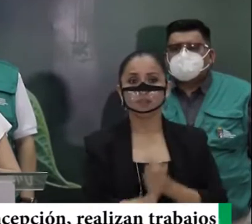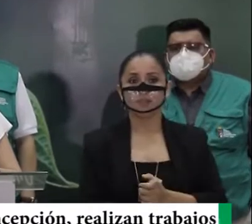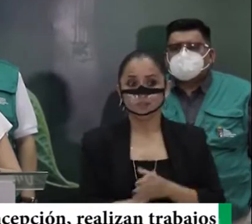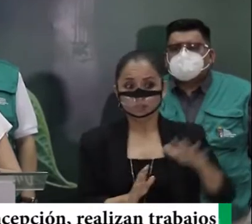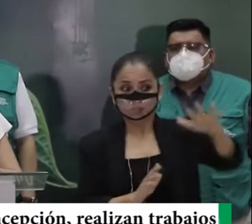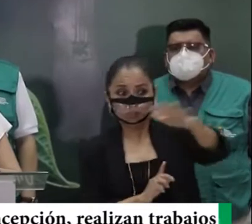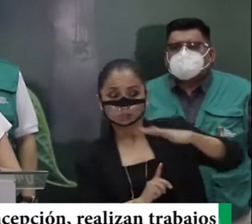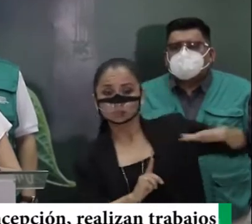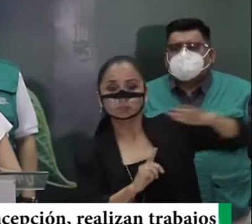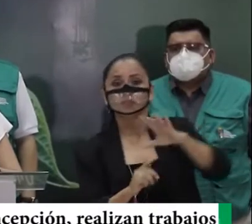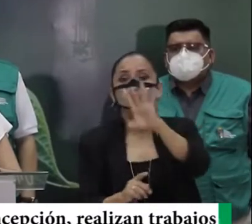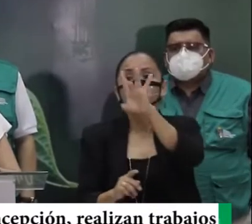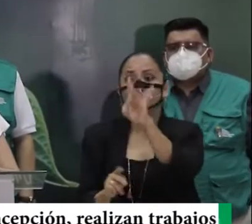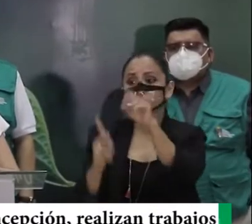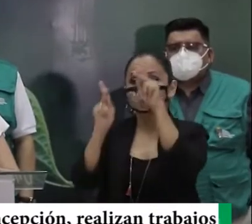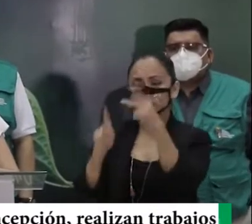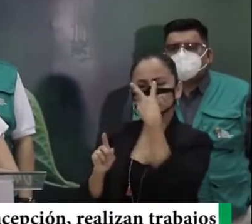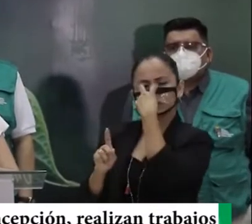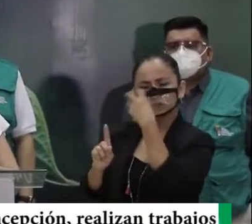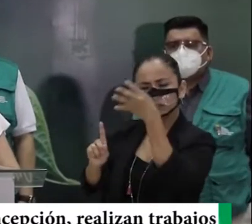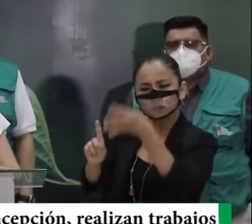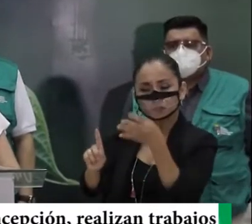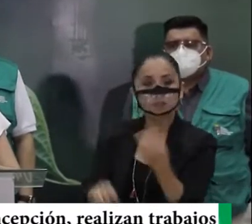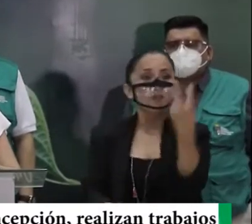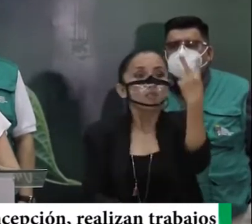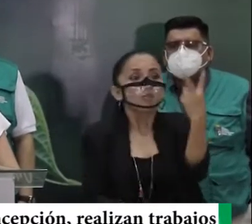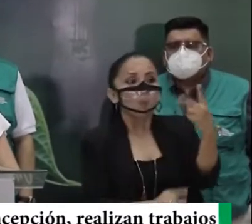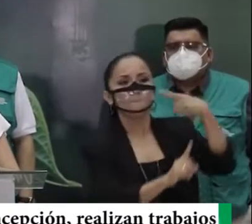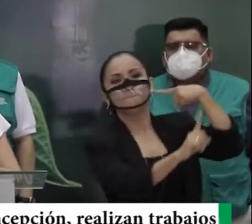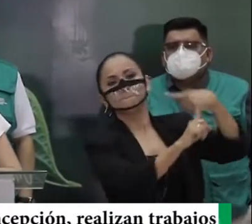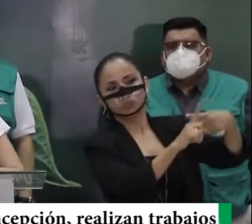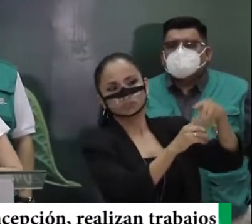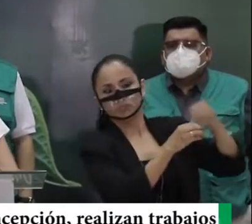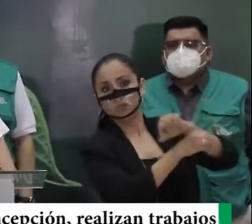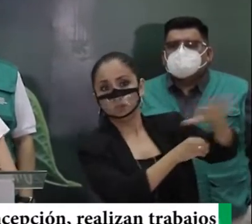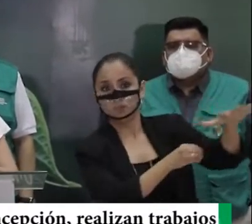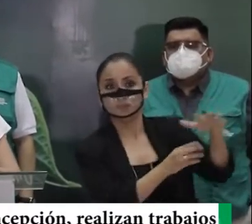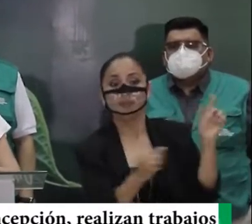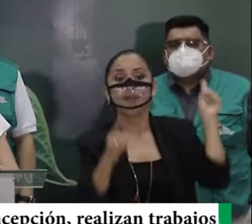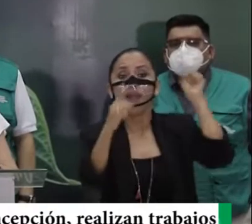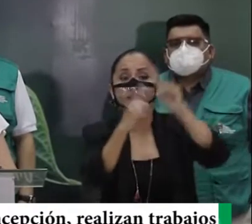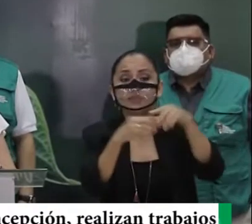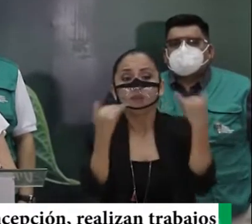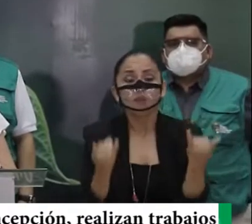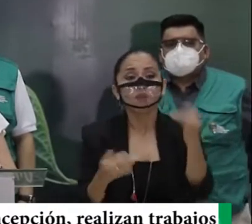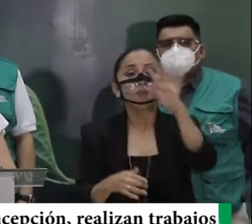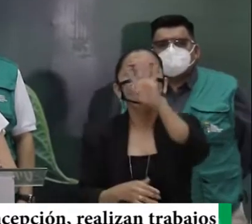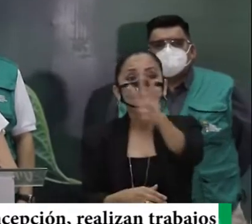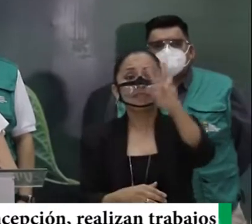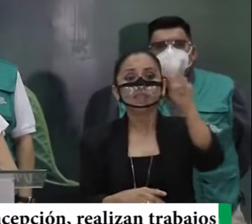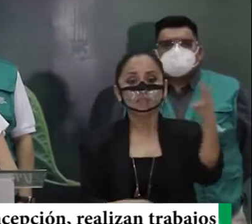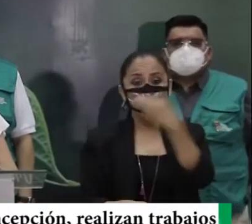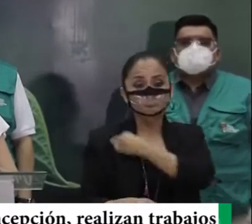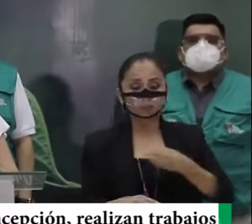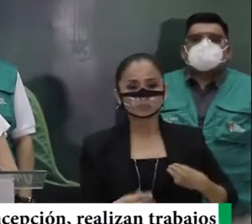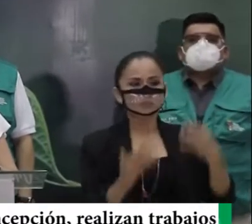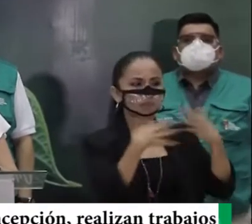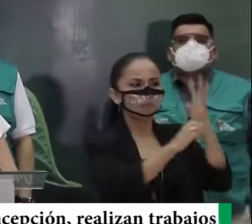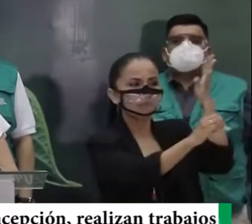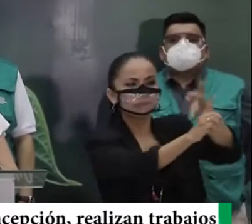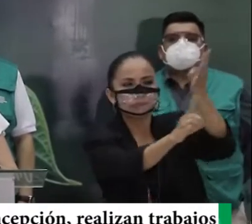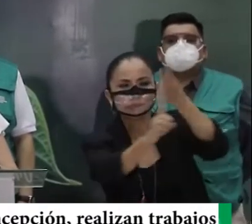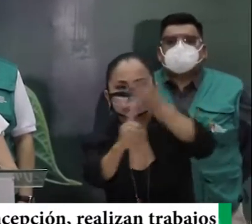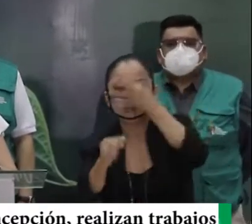de las cuales, tenemos 8 personas sospechosas, y 2 personas positivas. Hasta el momento, en nuestros 42 municipios, que hemos estado